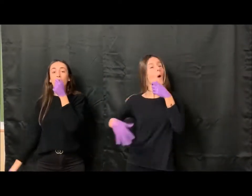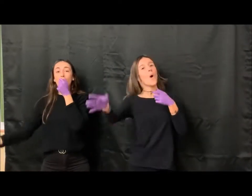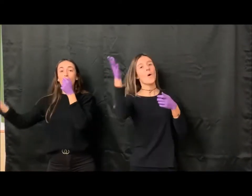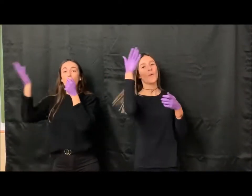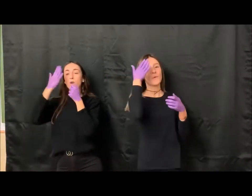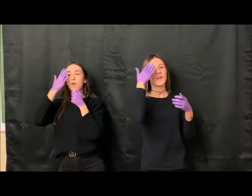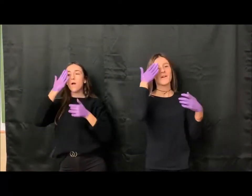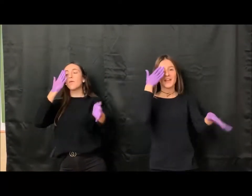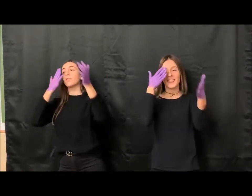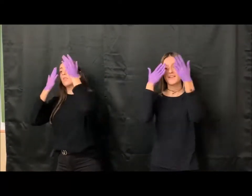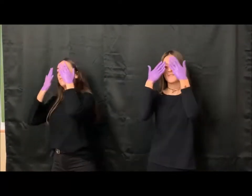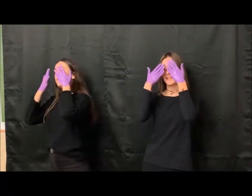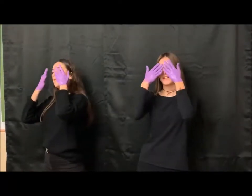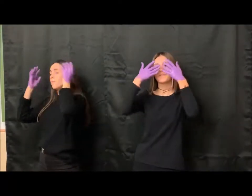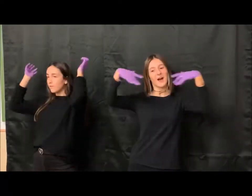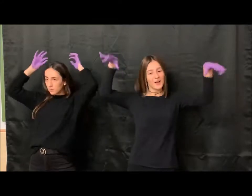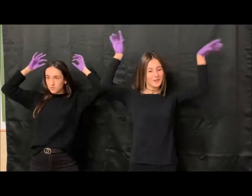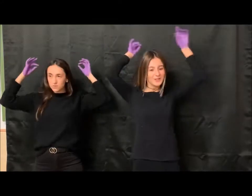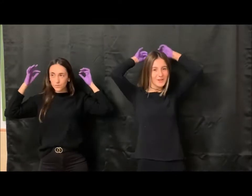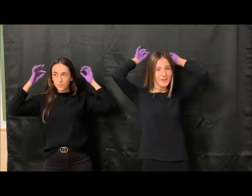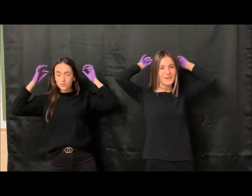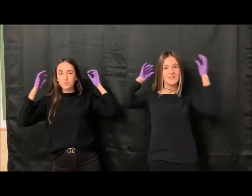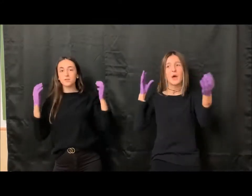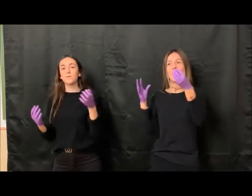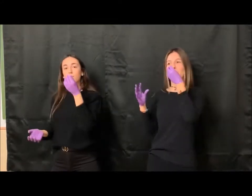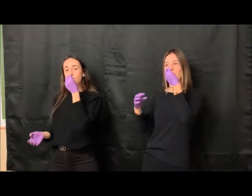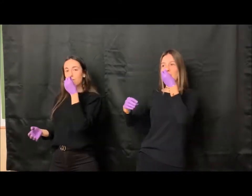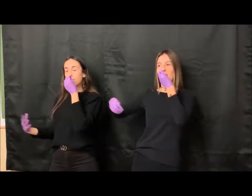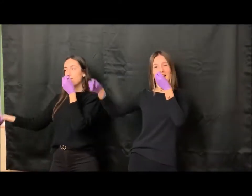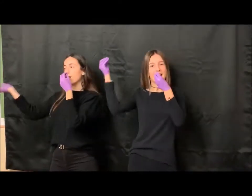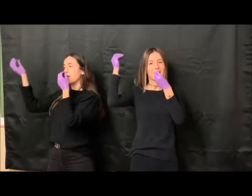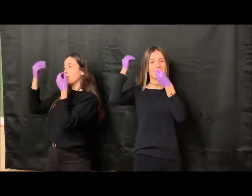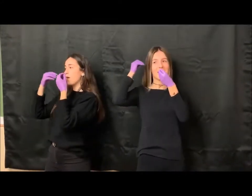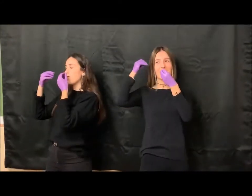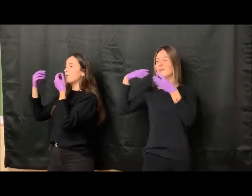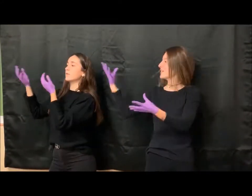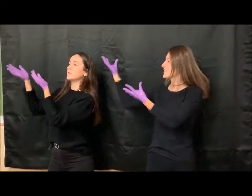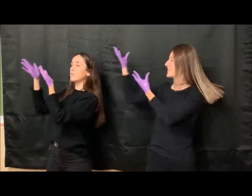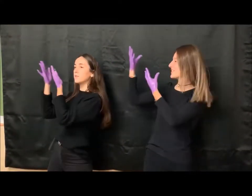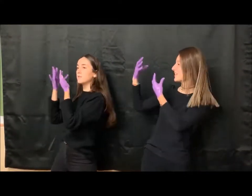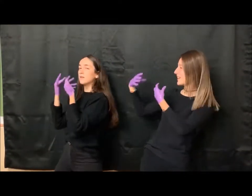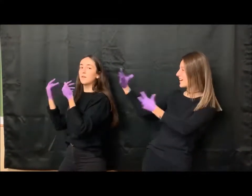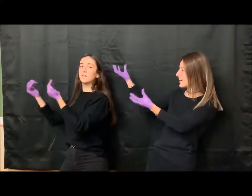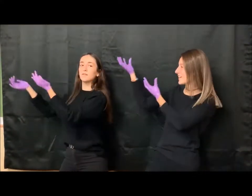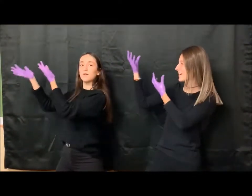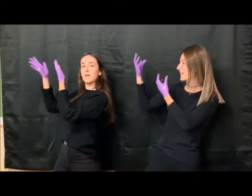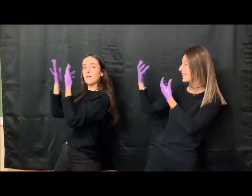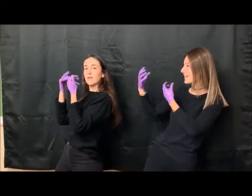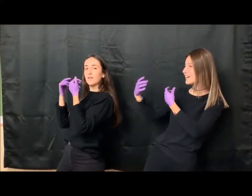Una venda me tapa los ojos, puedo oler el miedo, me se acerca